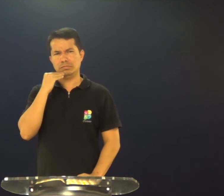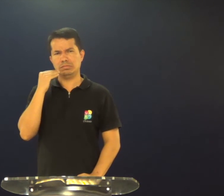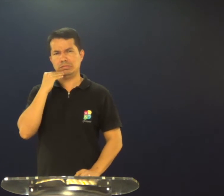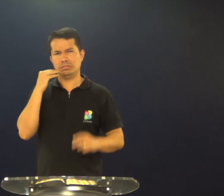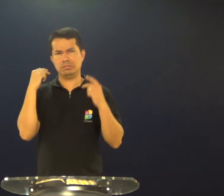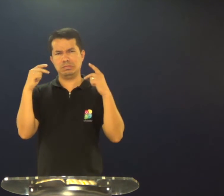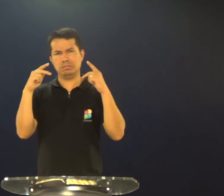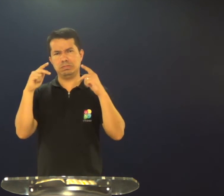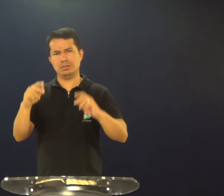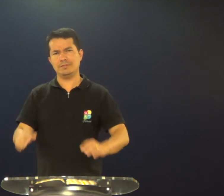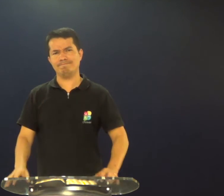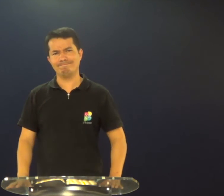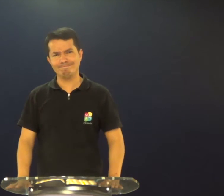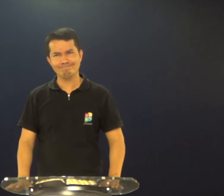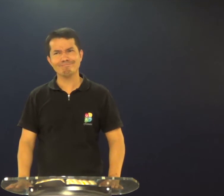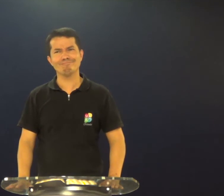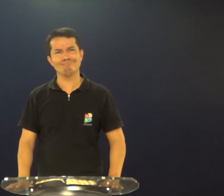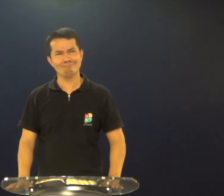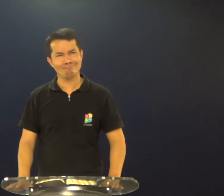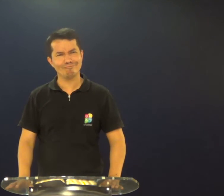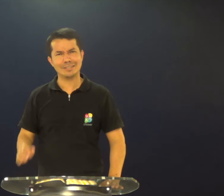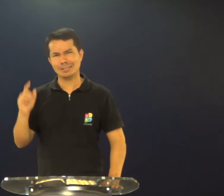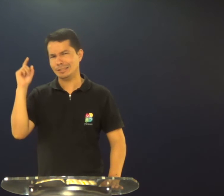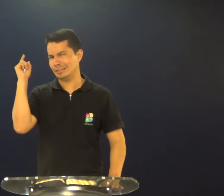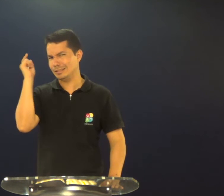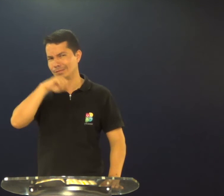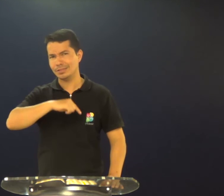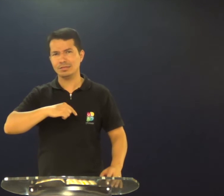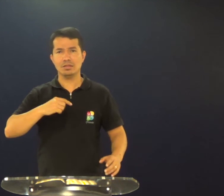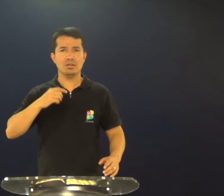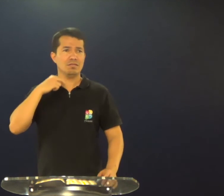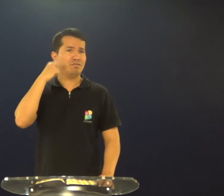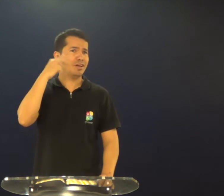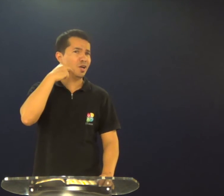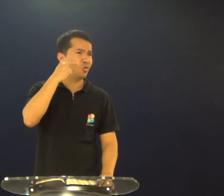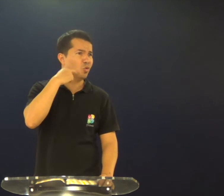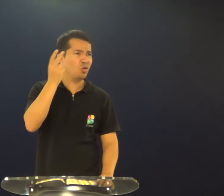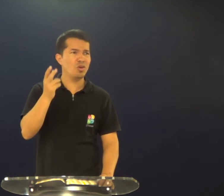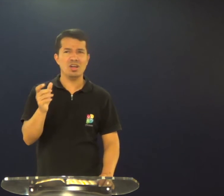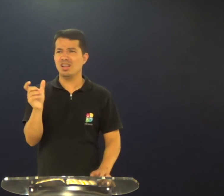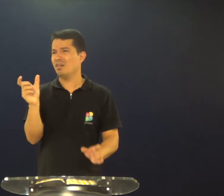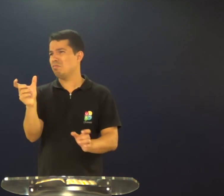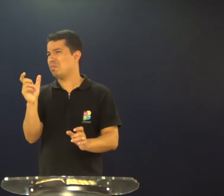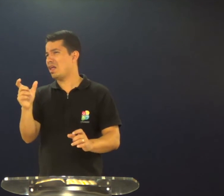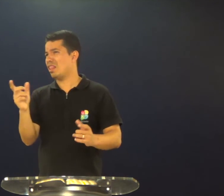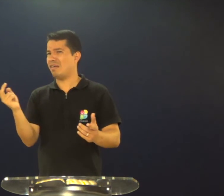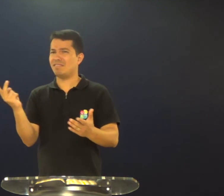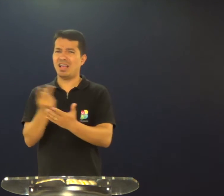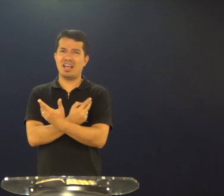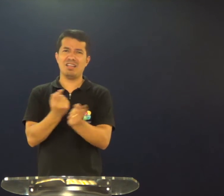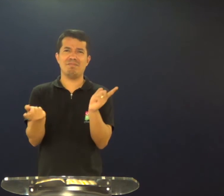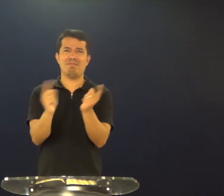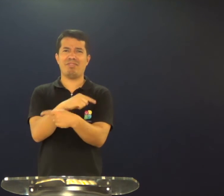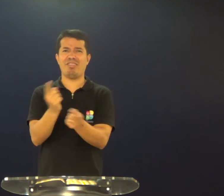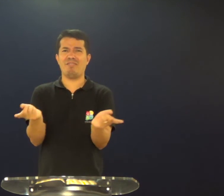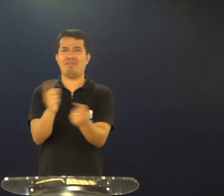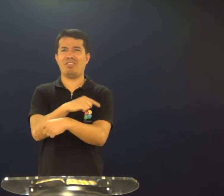minha pregação não era perfeita, difícil era para mim, tinha muita vergonha,